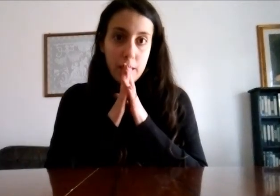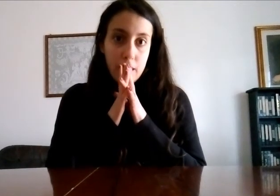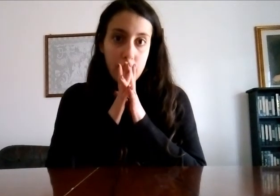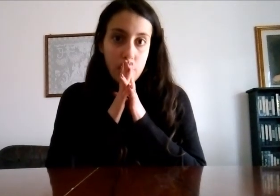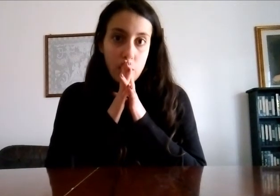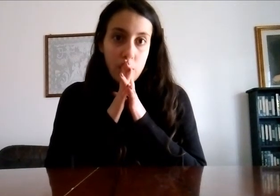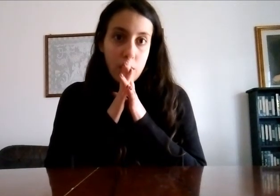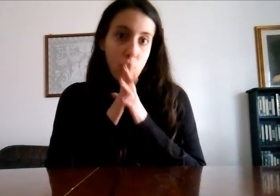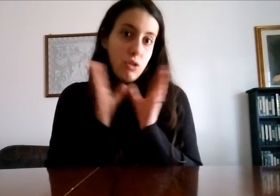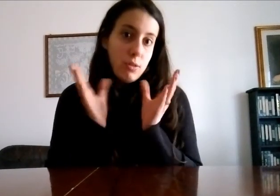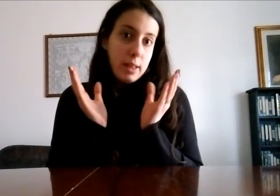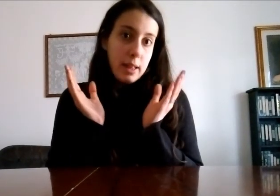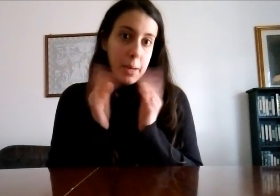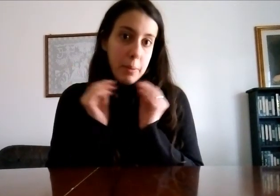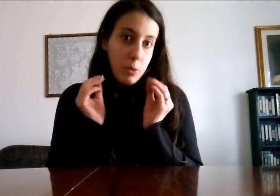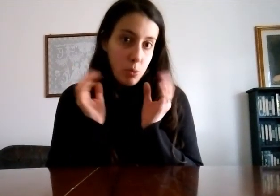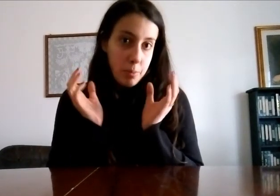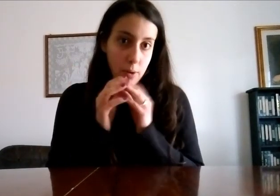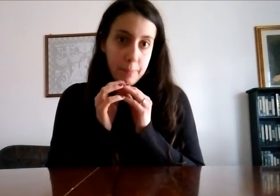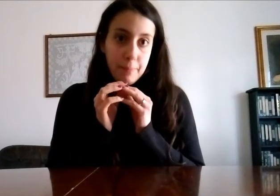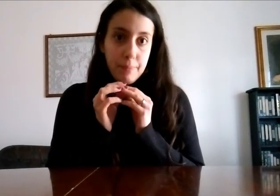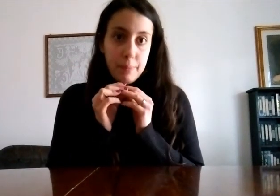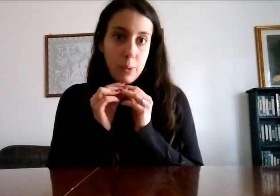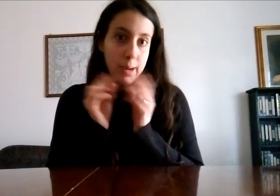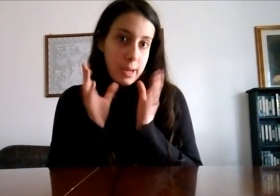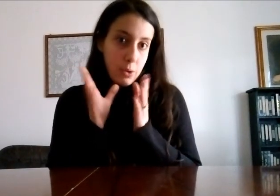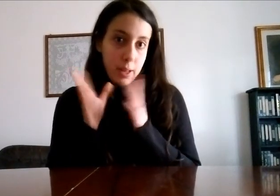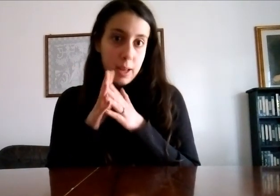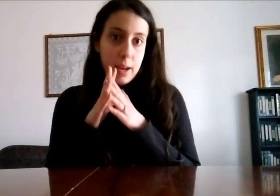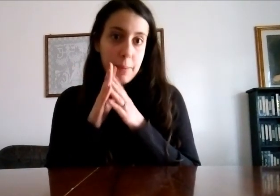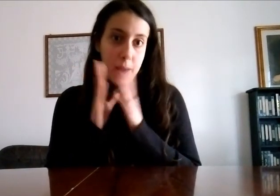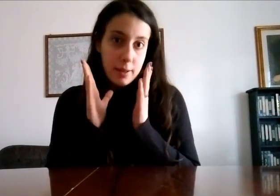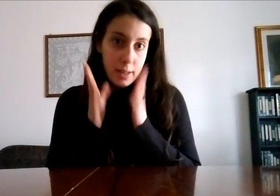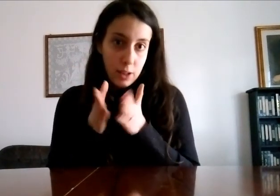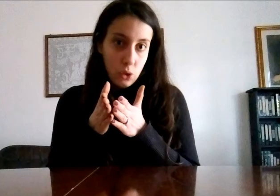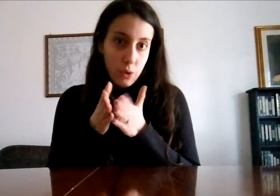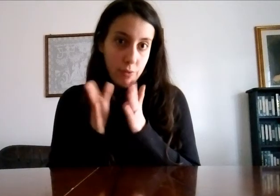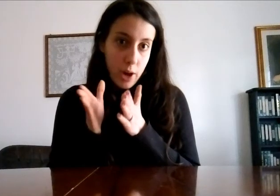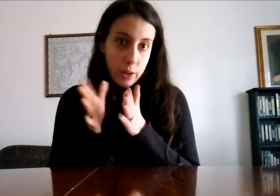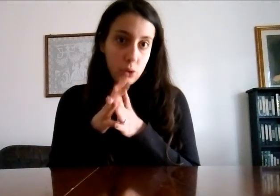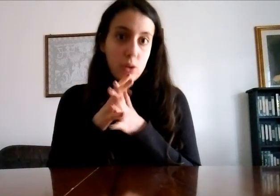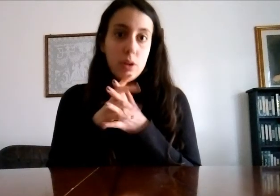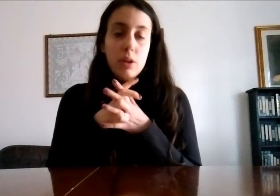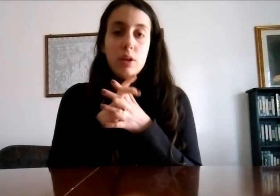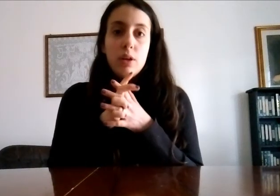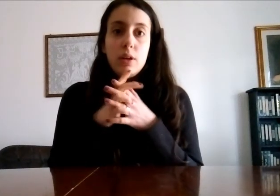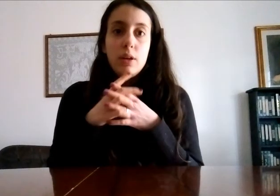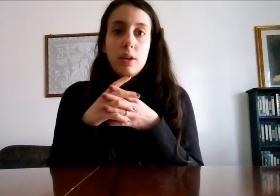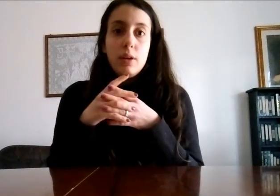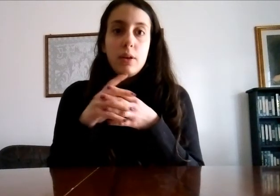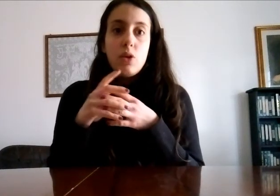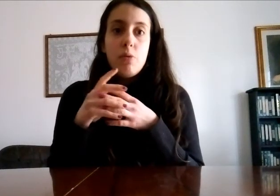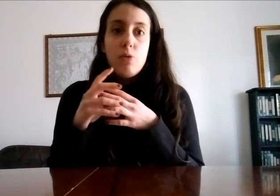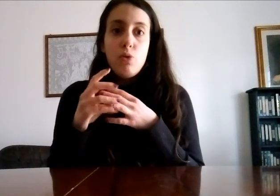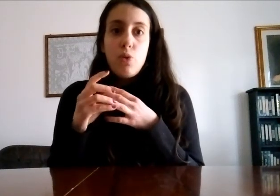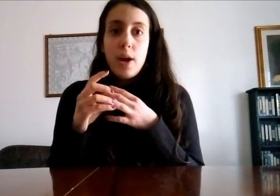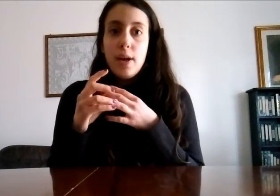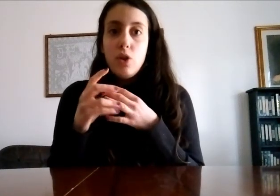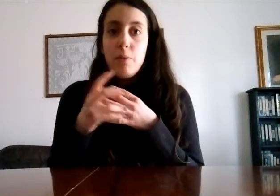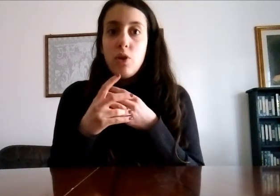diciamo che io ci sono stata male per un po' per quelle cose che lei mi ha detto e fatto comunque non mi